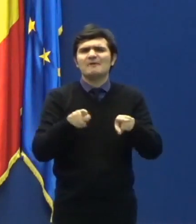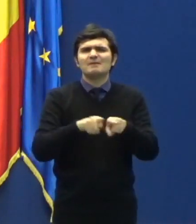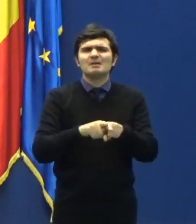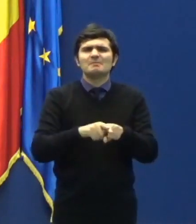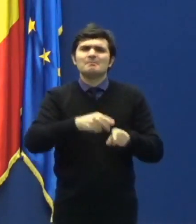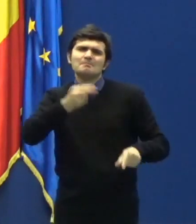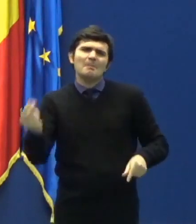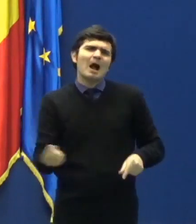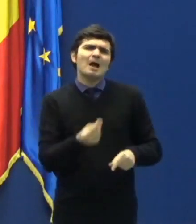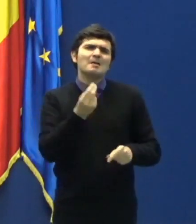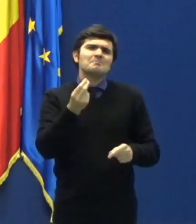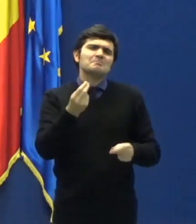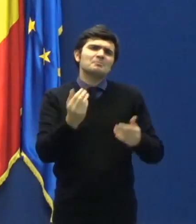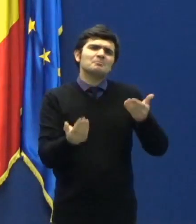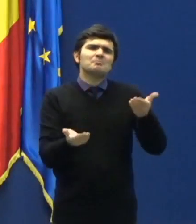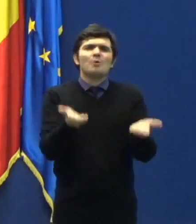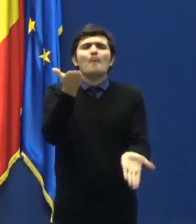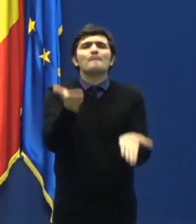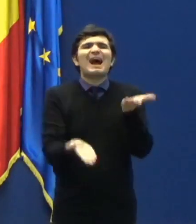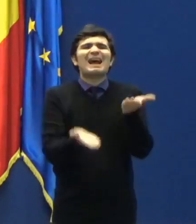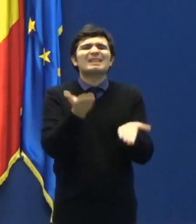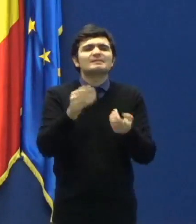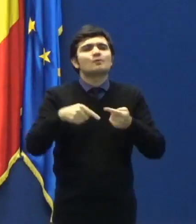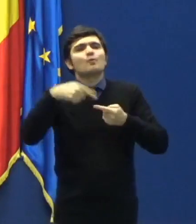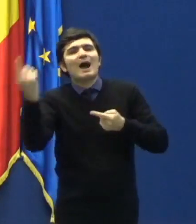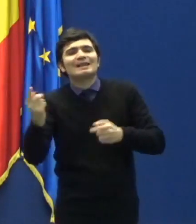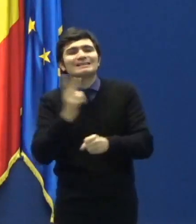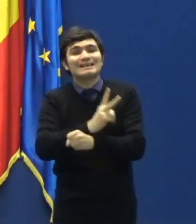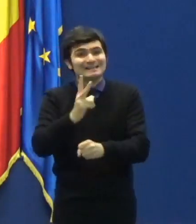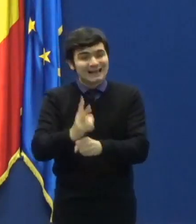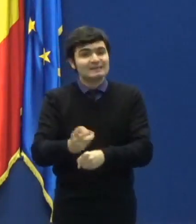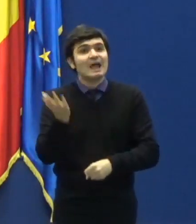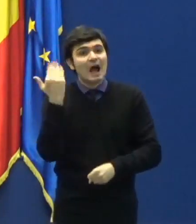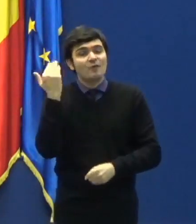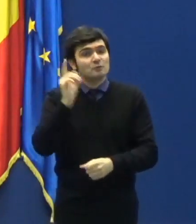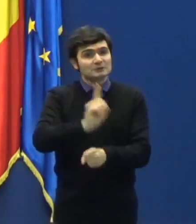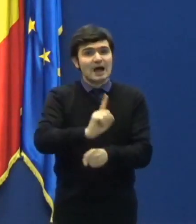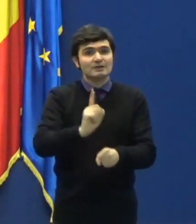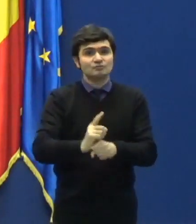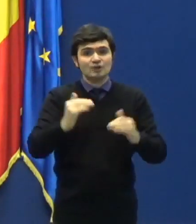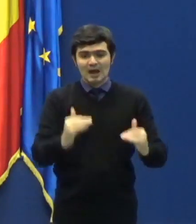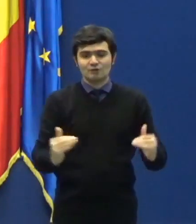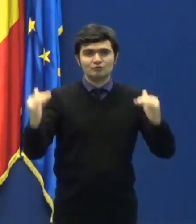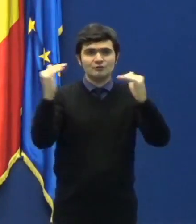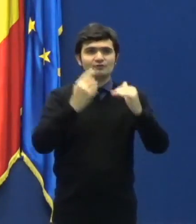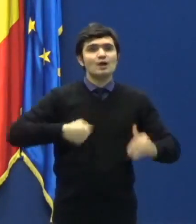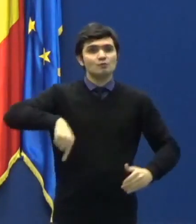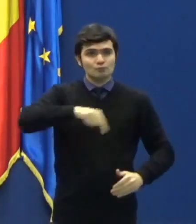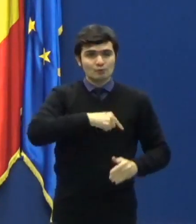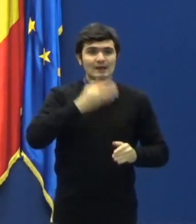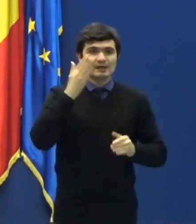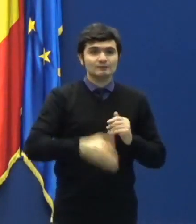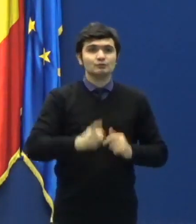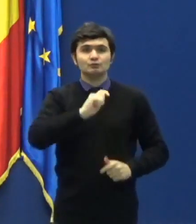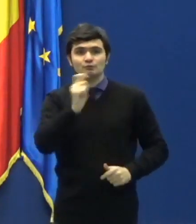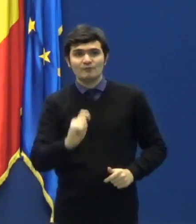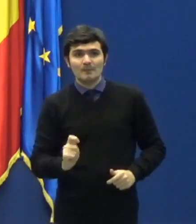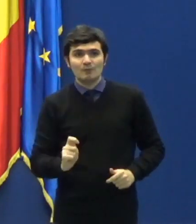care au pornit de la același nivel cu noi la sfârșitul lunii februarie.